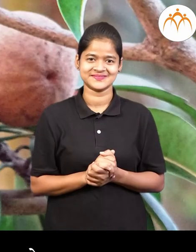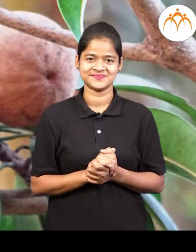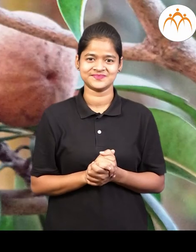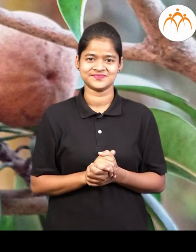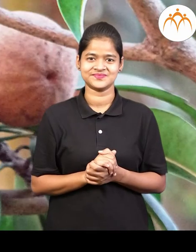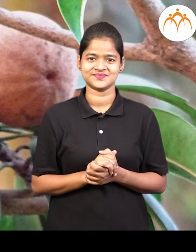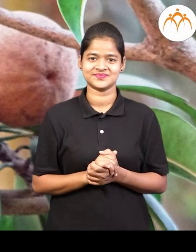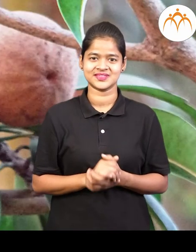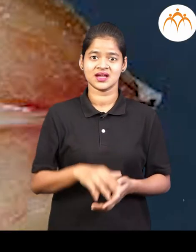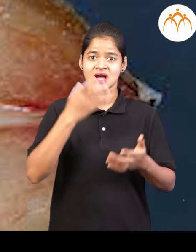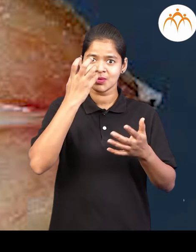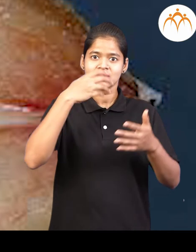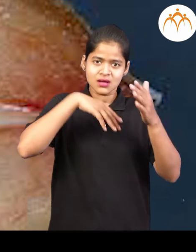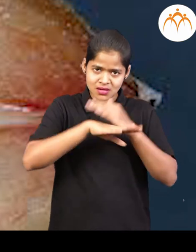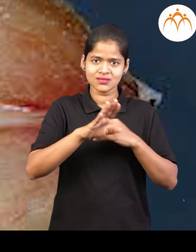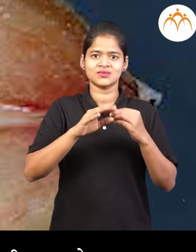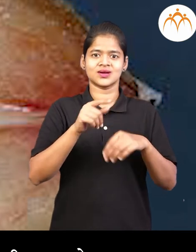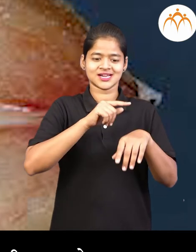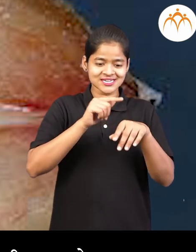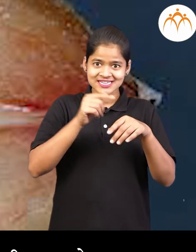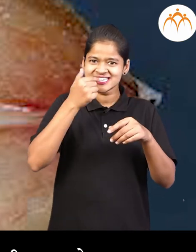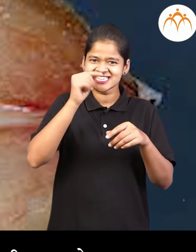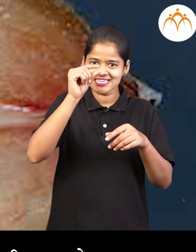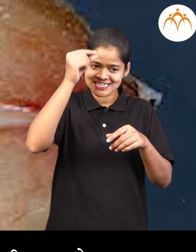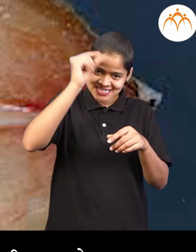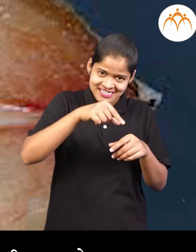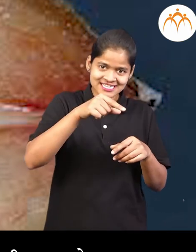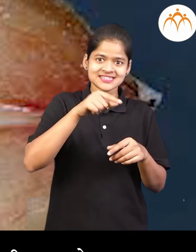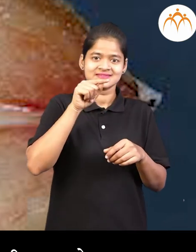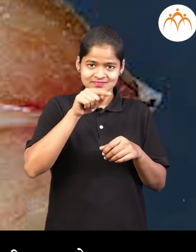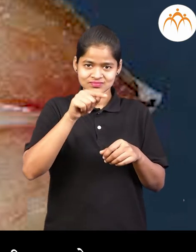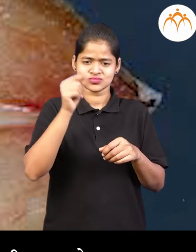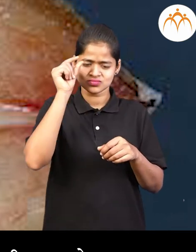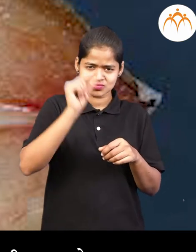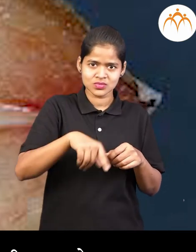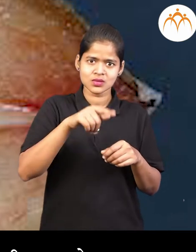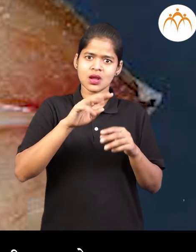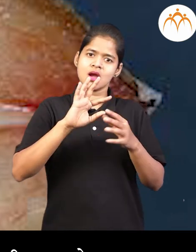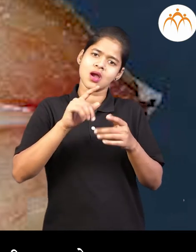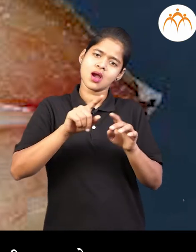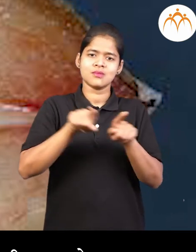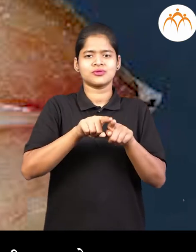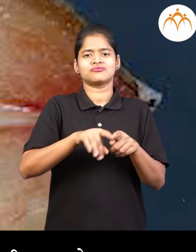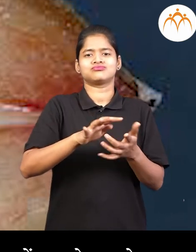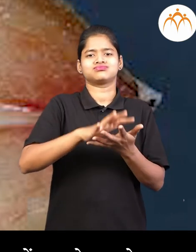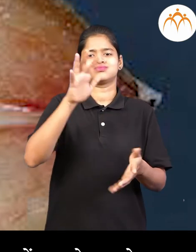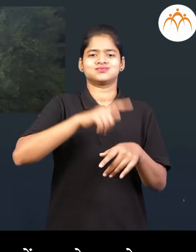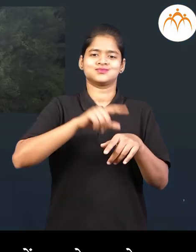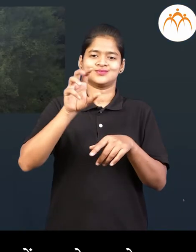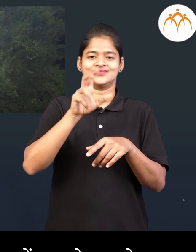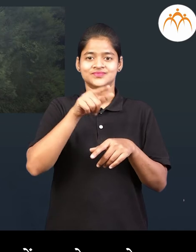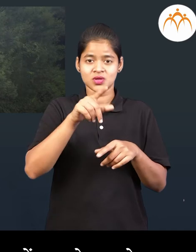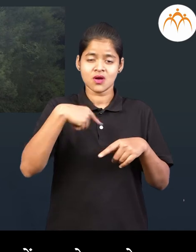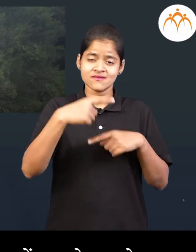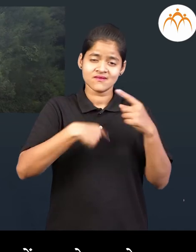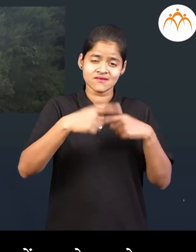या फळान मधे बिया आस्ताथ त्यान चा पसून अनकी तशाच वनस्पती तायार होताथ जाडान